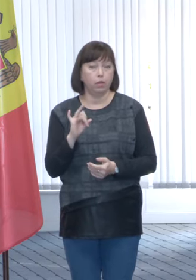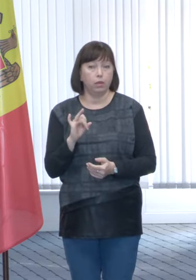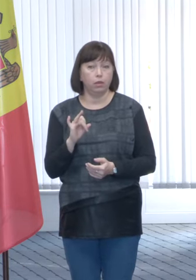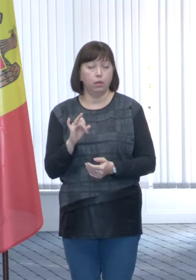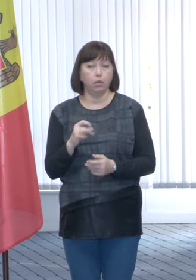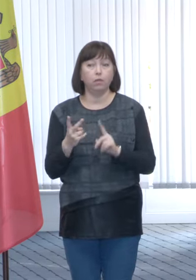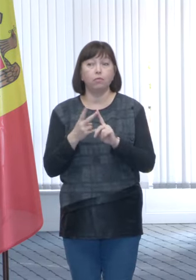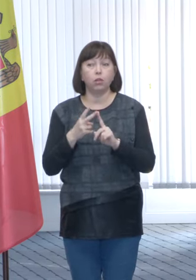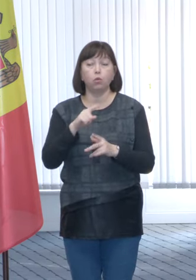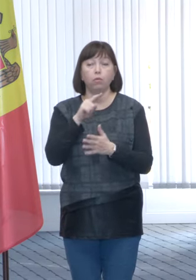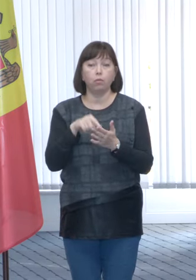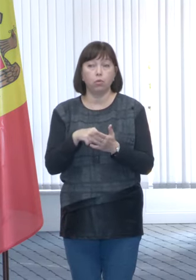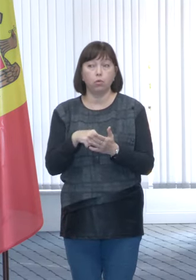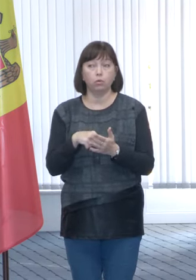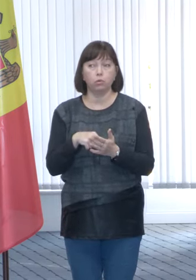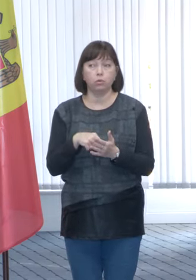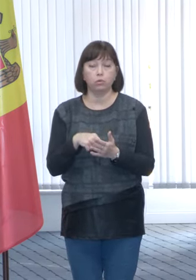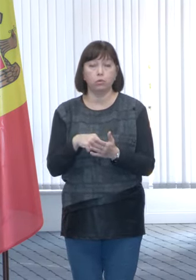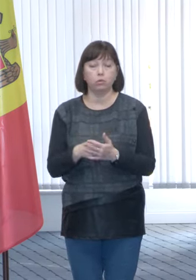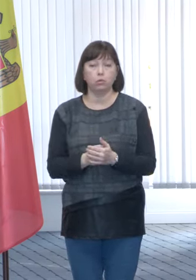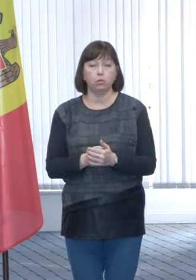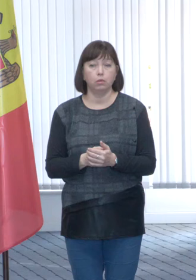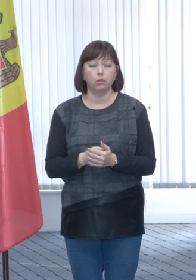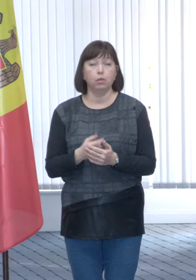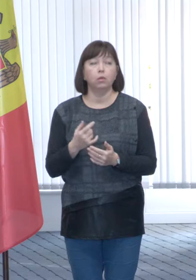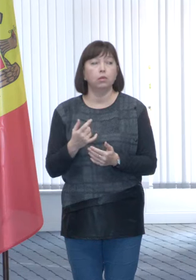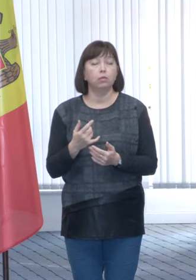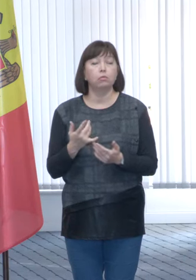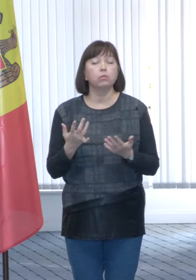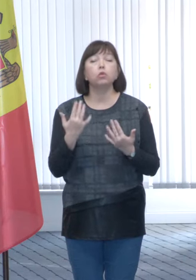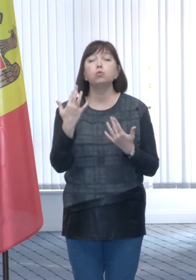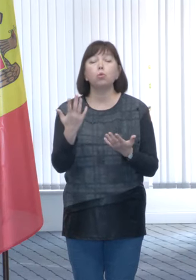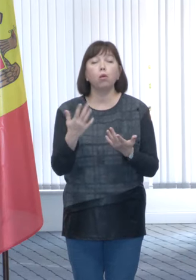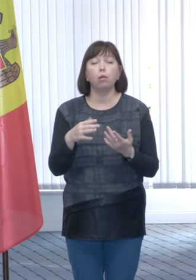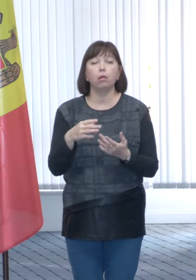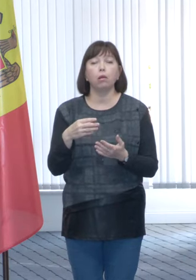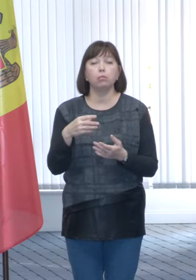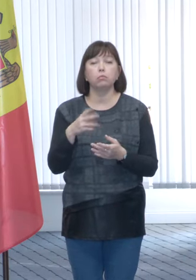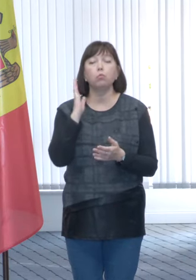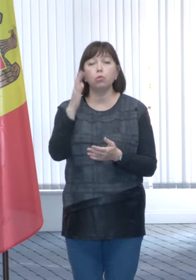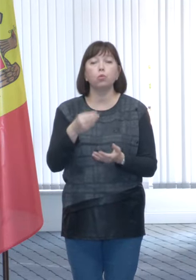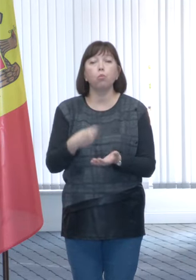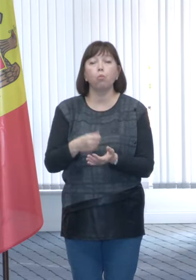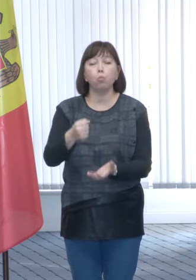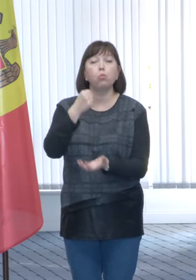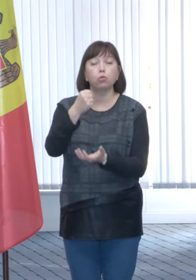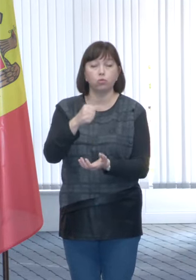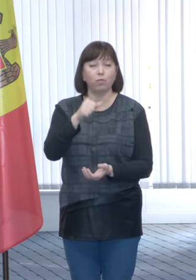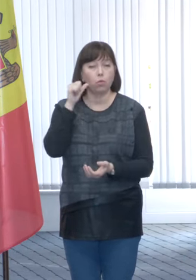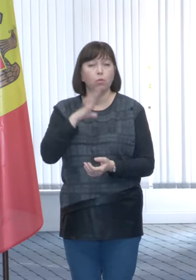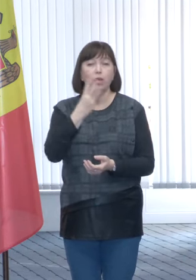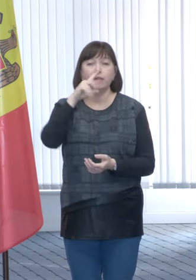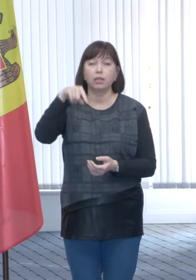a doua întrebare ar fi la cât este nează ministerul bugetului? Pentru că anul trecut au fost 3